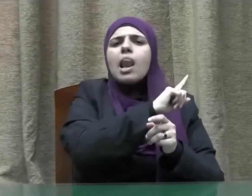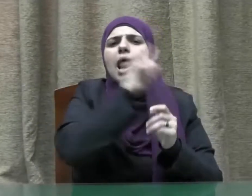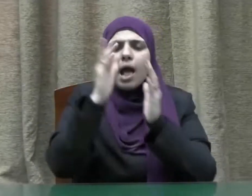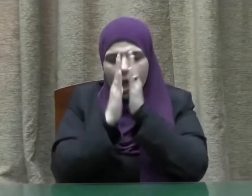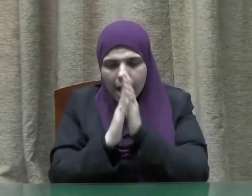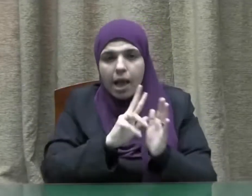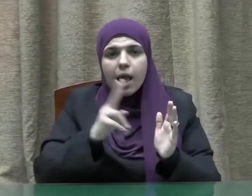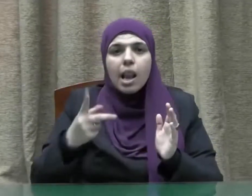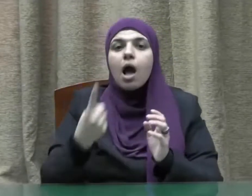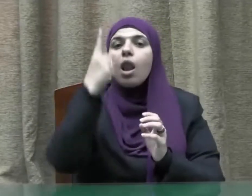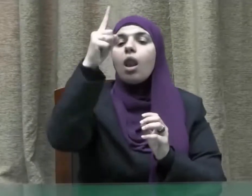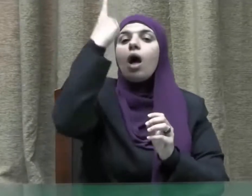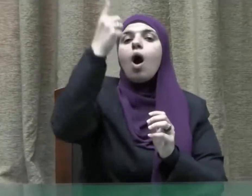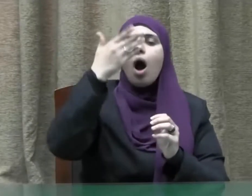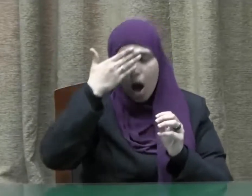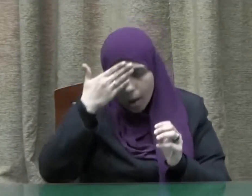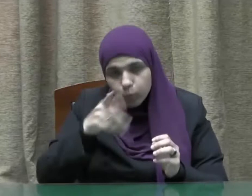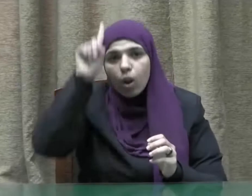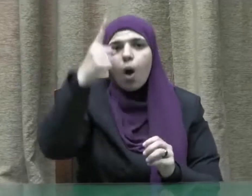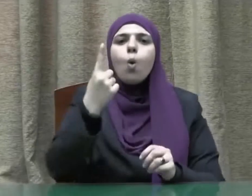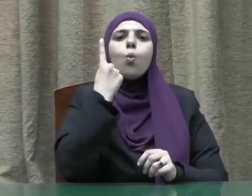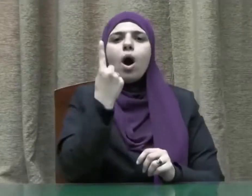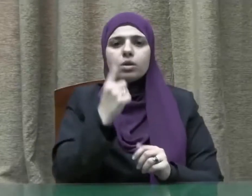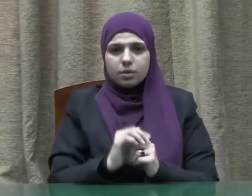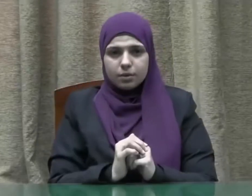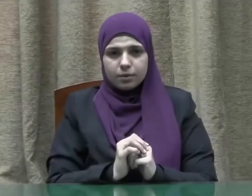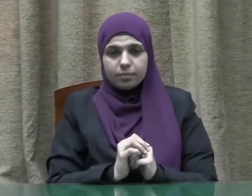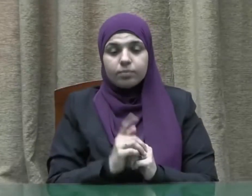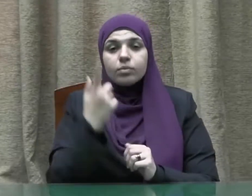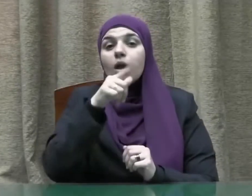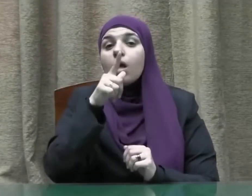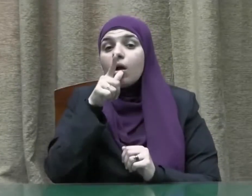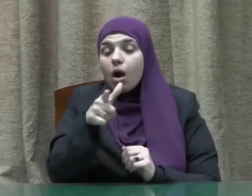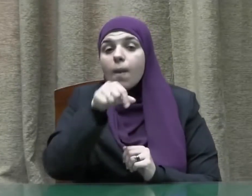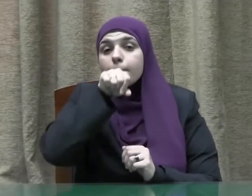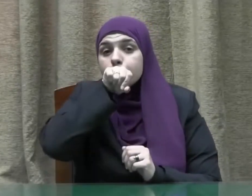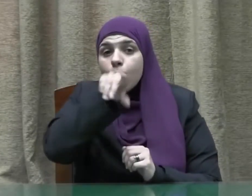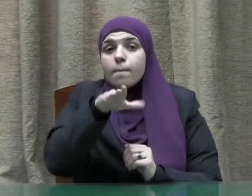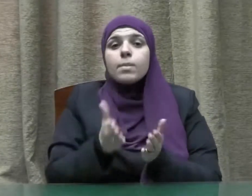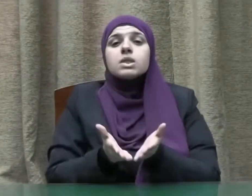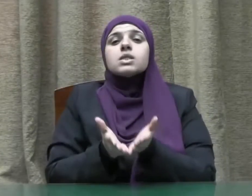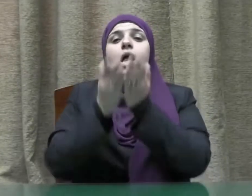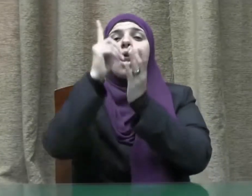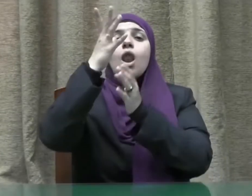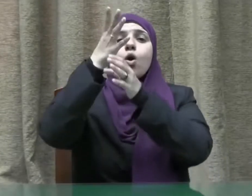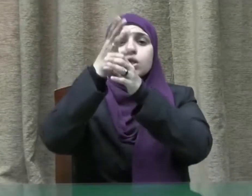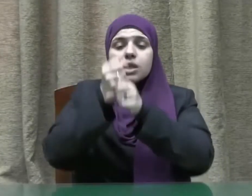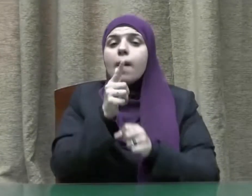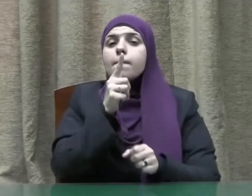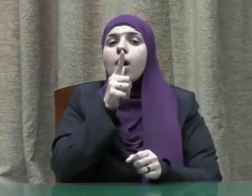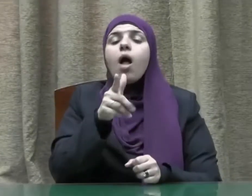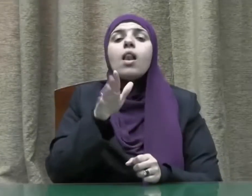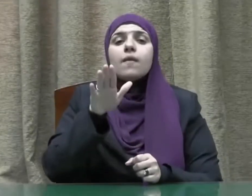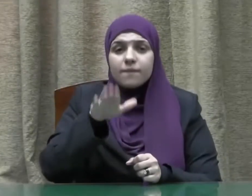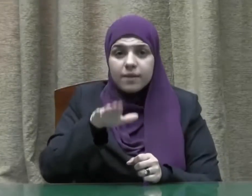إله إلا أنا فاعبدون وقال نبينا صلى الله عليه وسلم